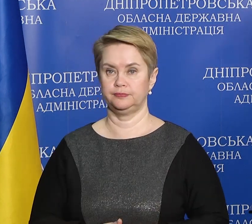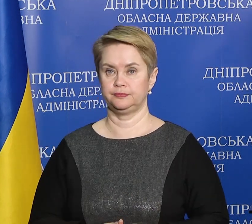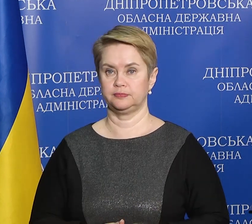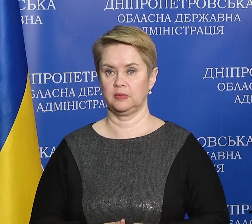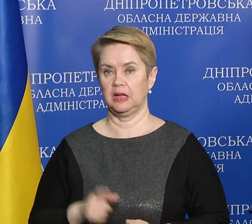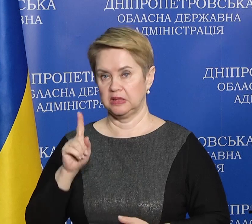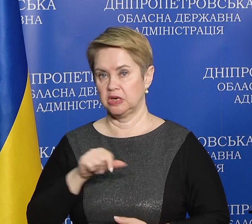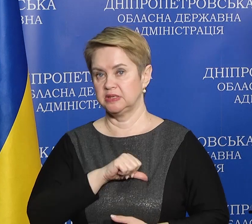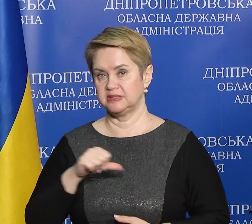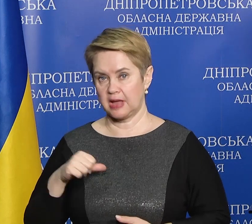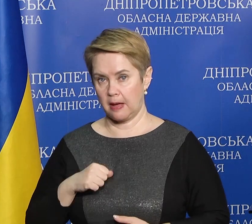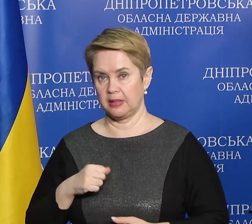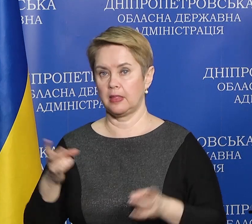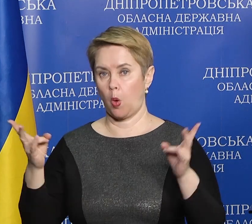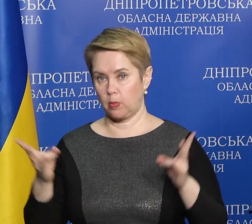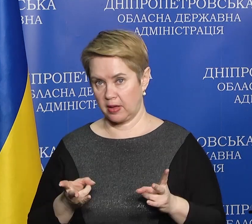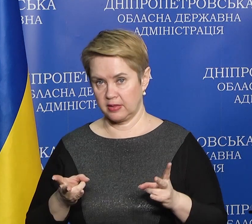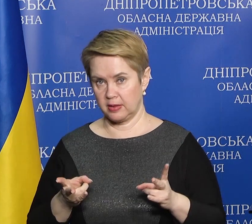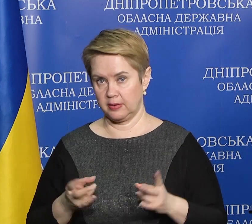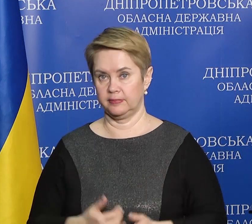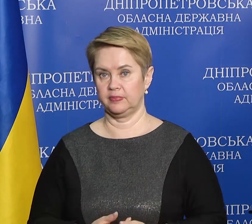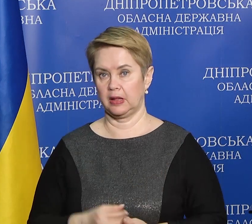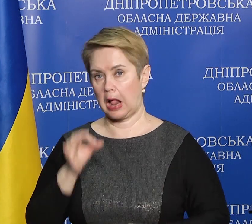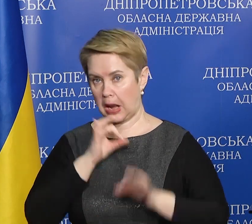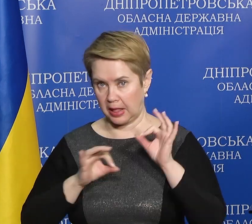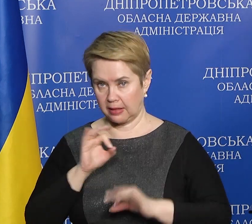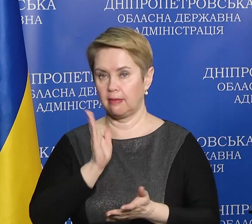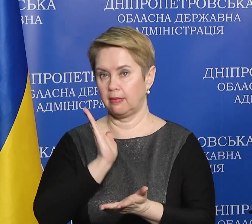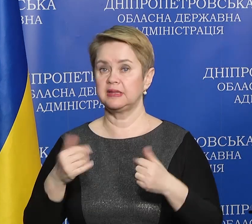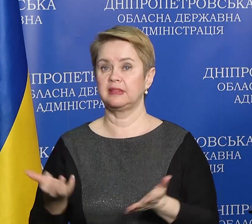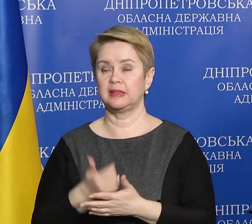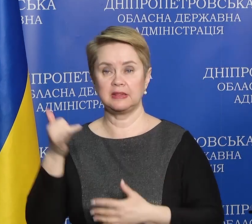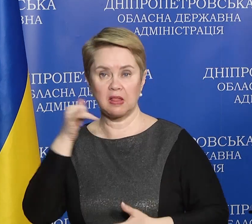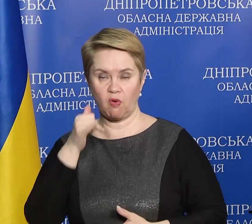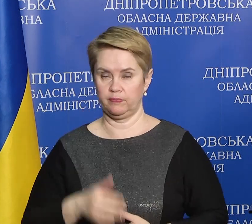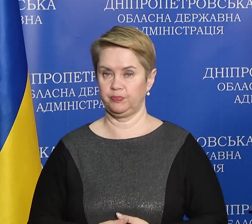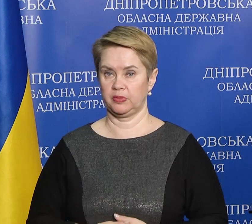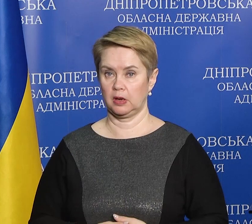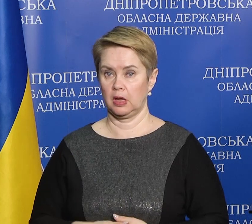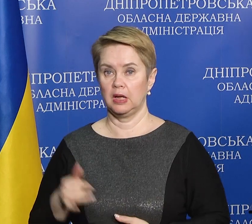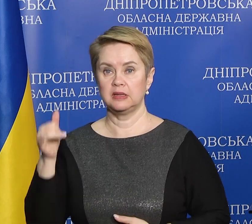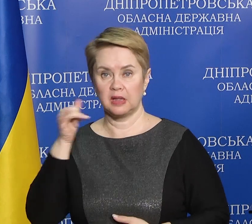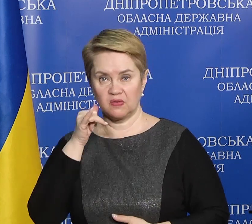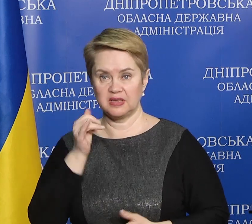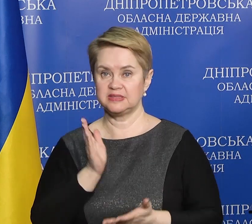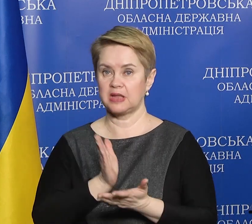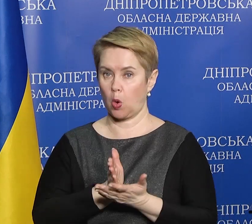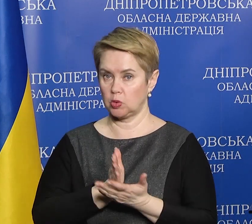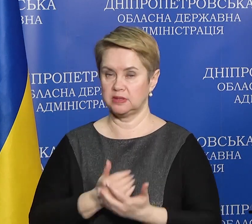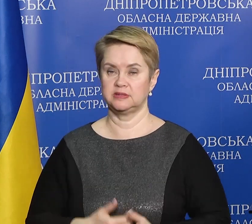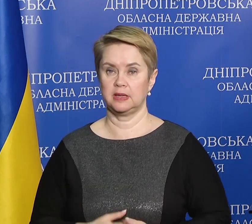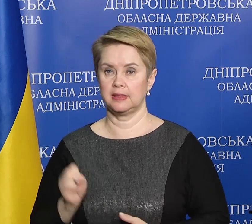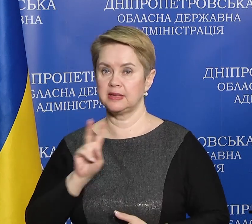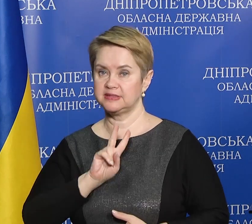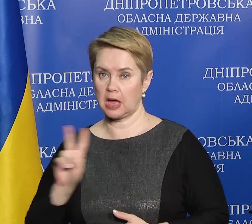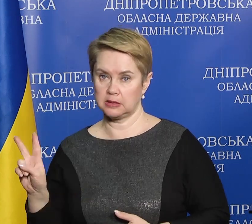теж самі необхідні ліки, вони є. Телефони знаходяться на